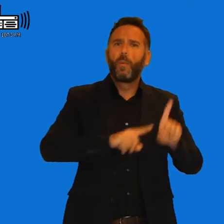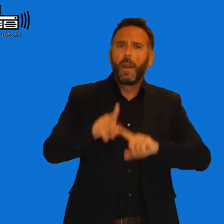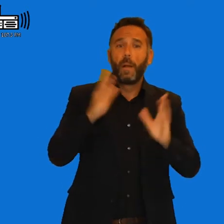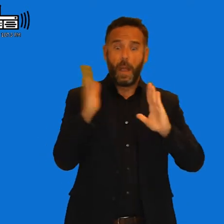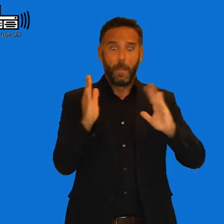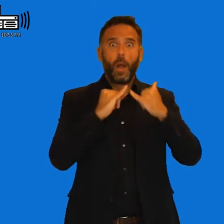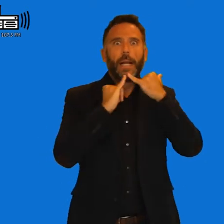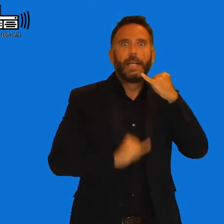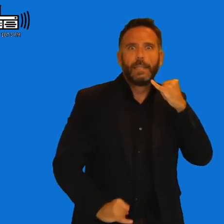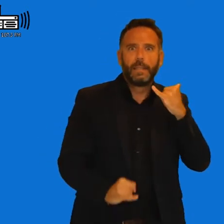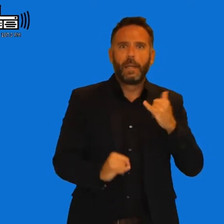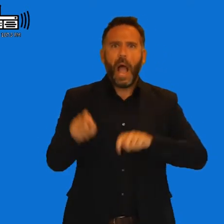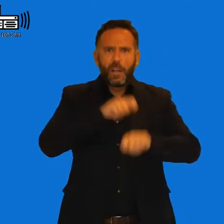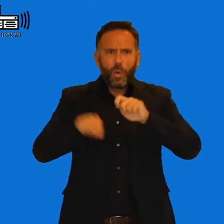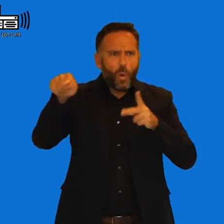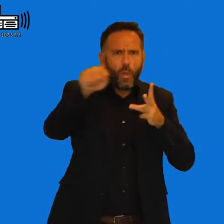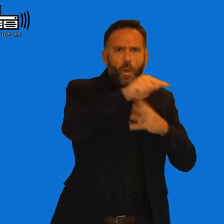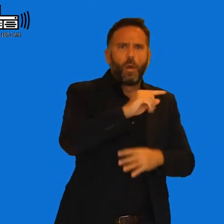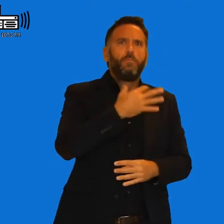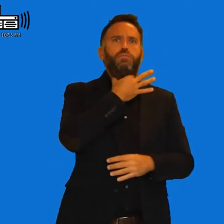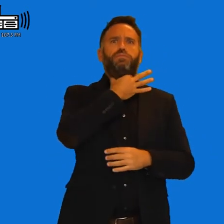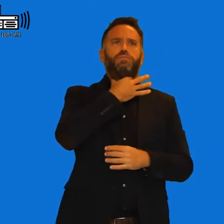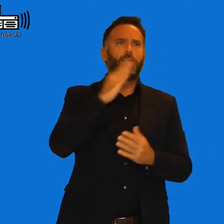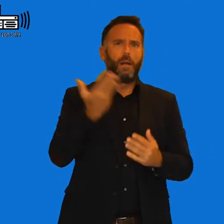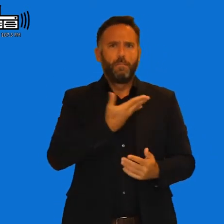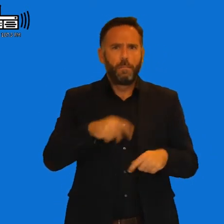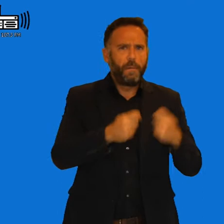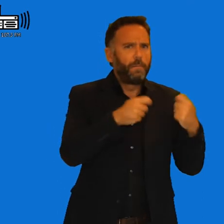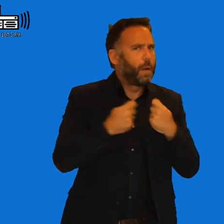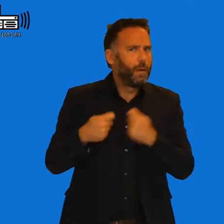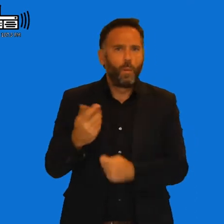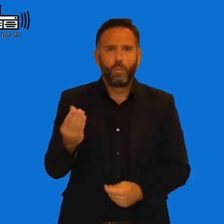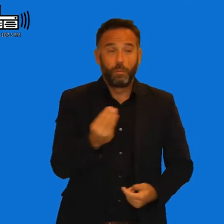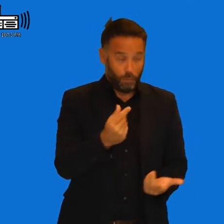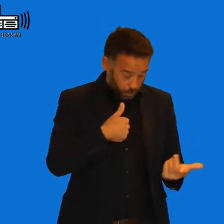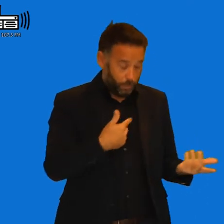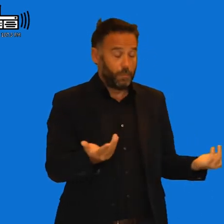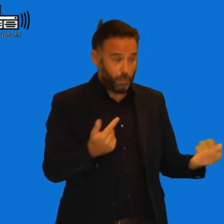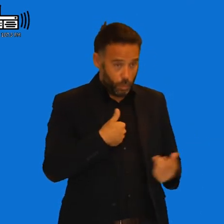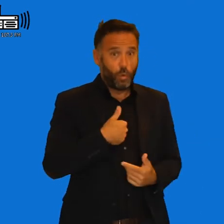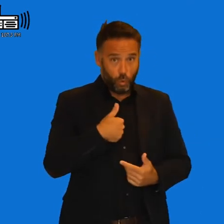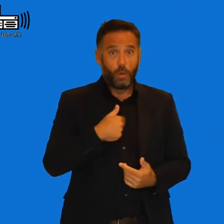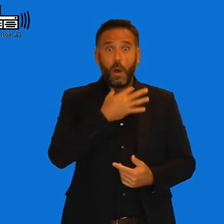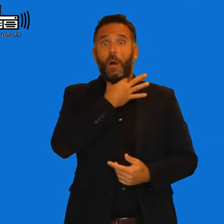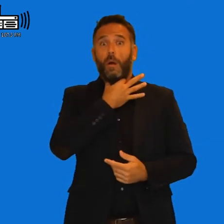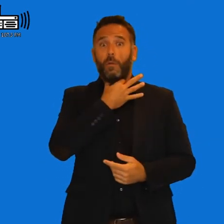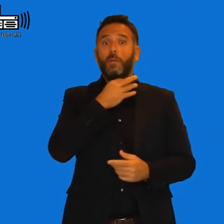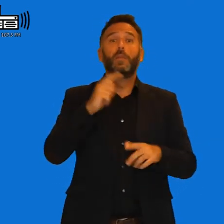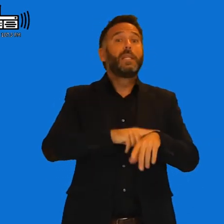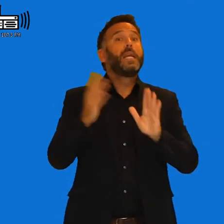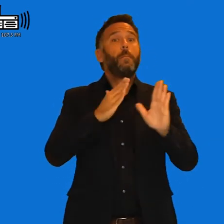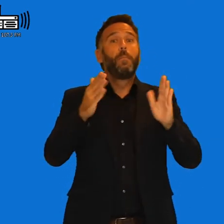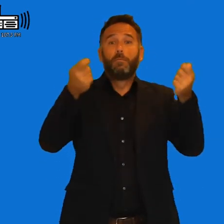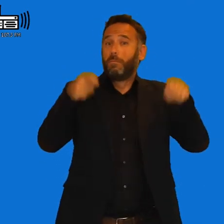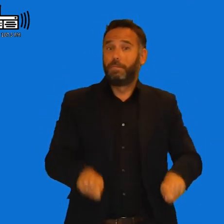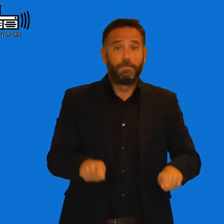que han tenido muchas asociaciones con el tema de subvenciones, que no llegaban. Claro, nosotros, de hecho, hemos tenido que estar cerradas un tiempo, porque no